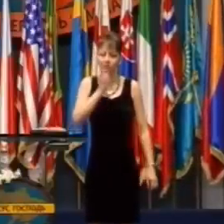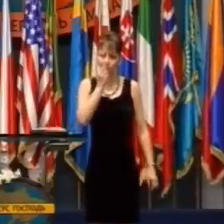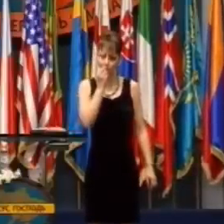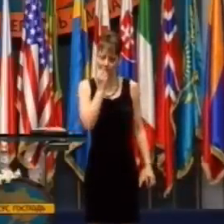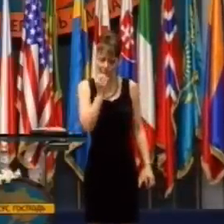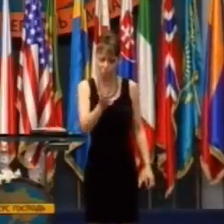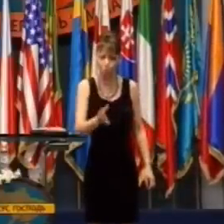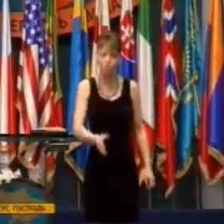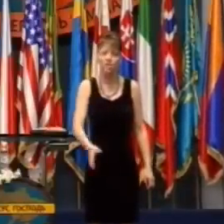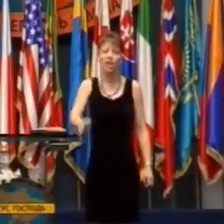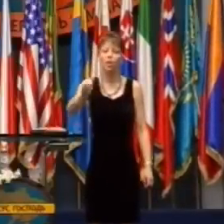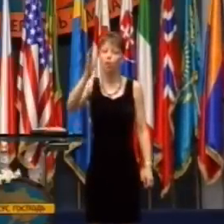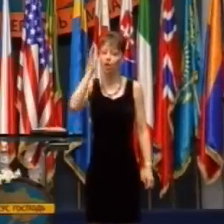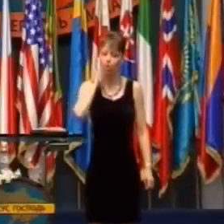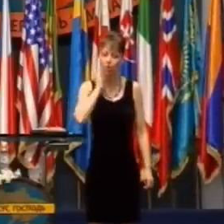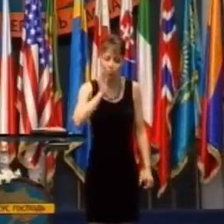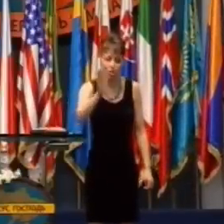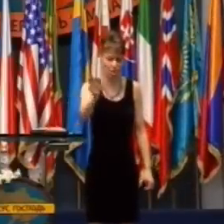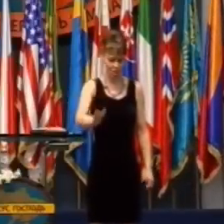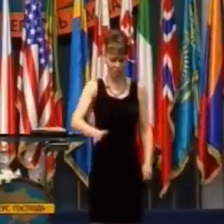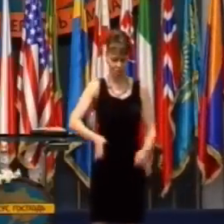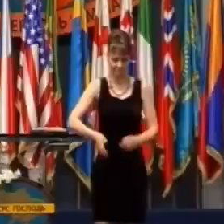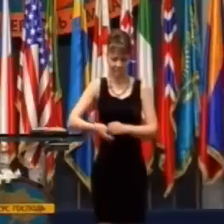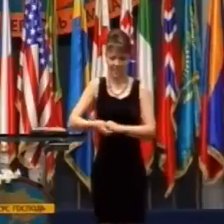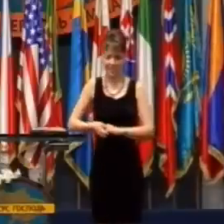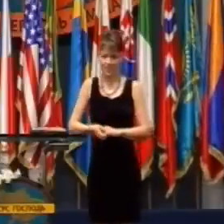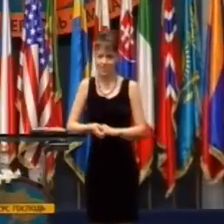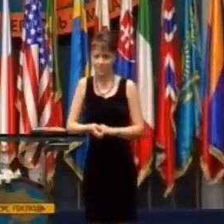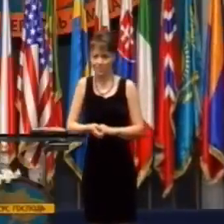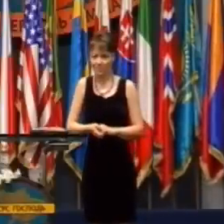Keď otvorím ústa, vždy zo mňa víde Božie slovo.